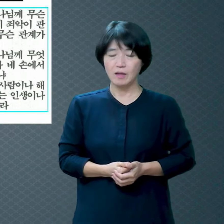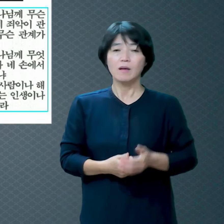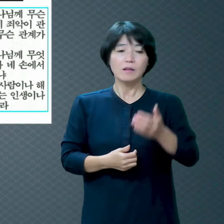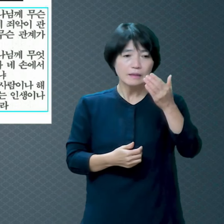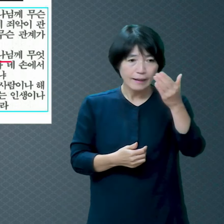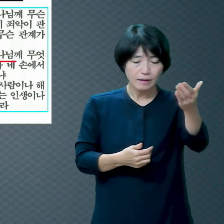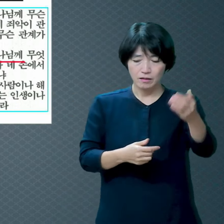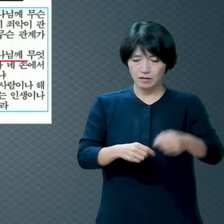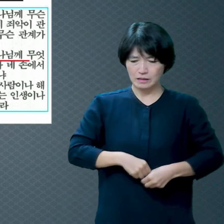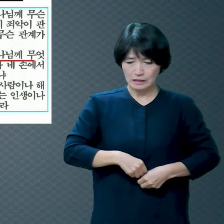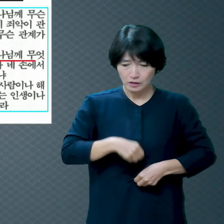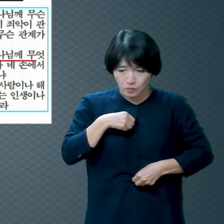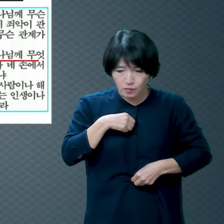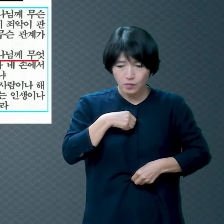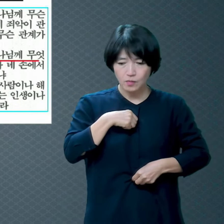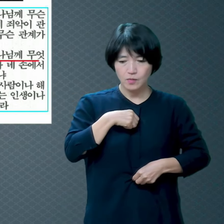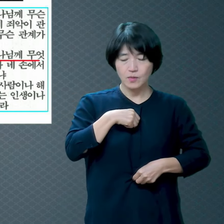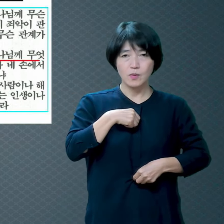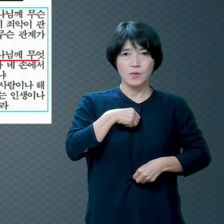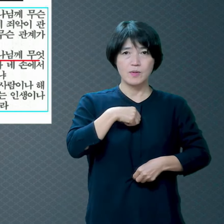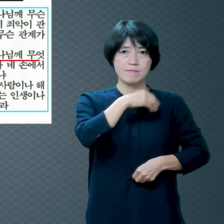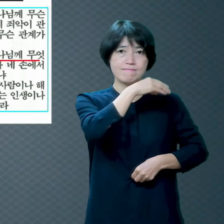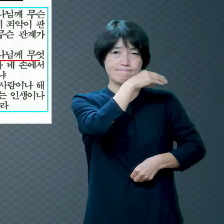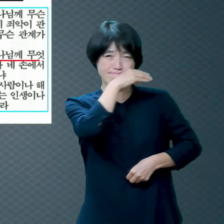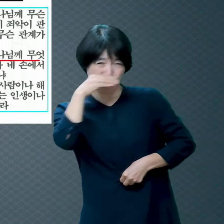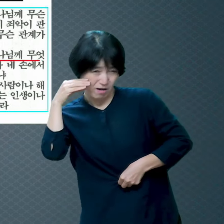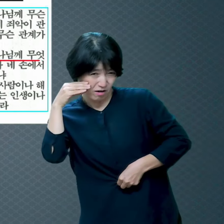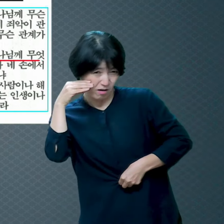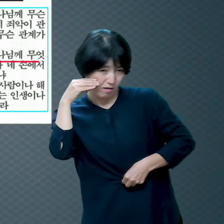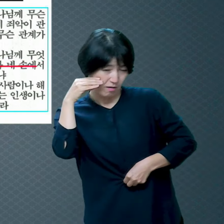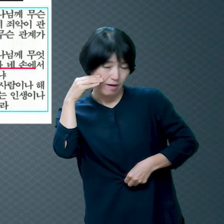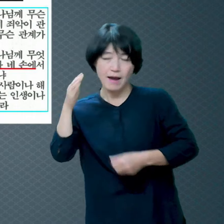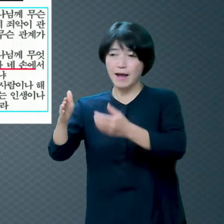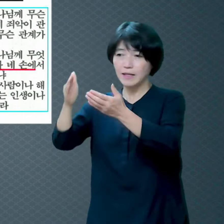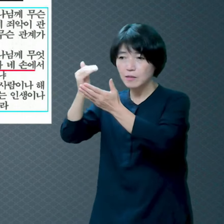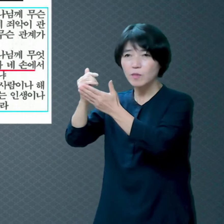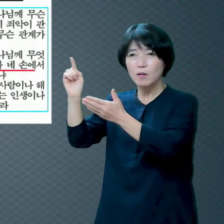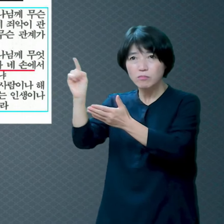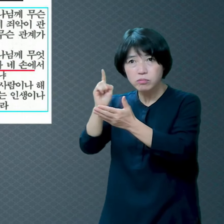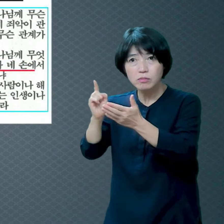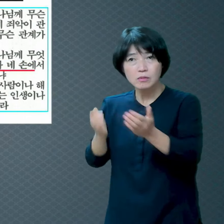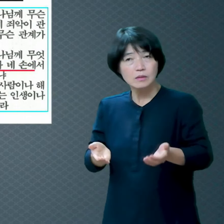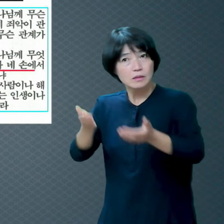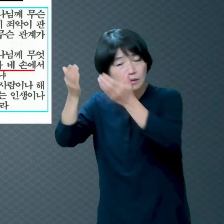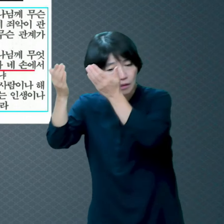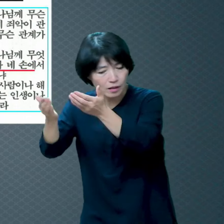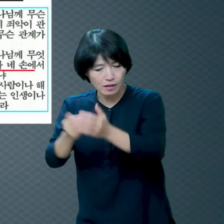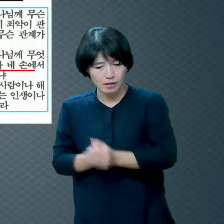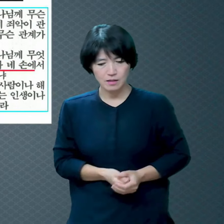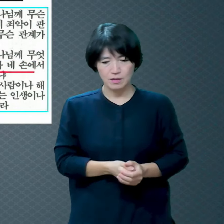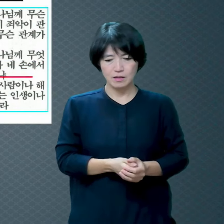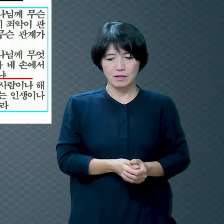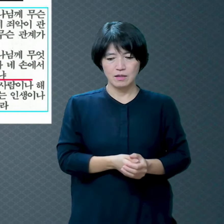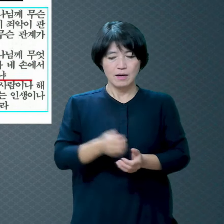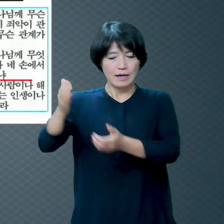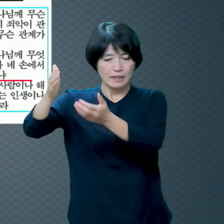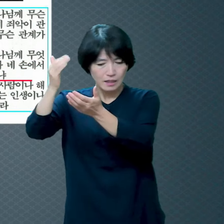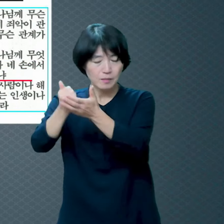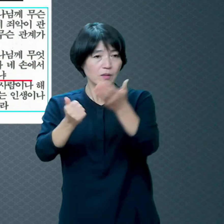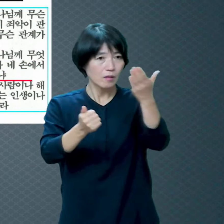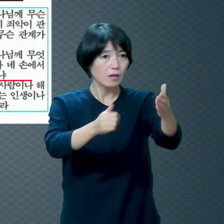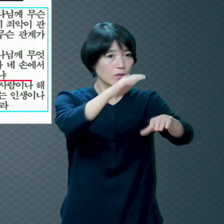내가 의로운들 하나님께 무엇을 드리겠으며 그가 내 손에서